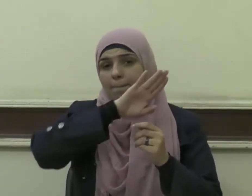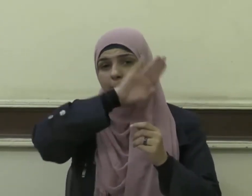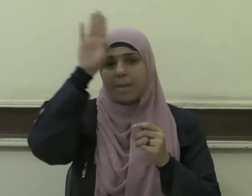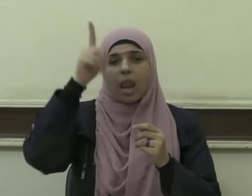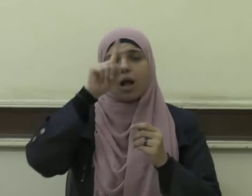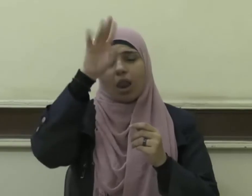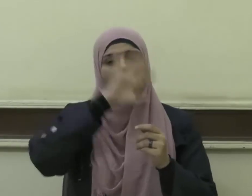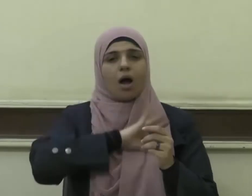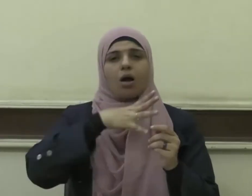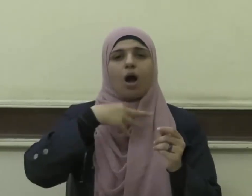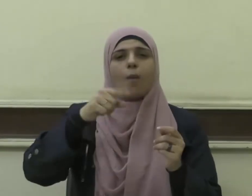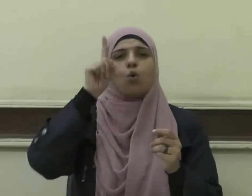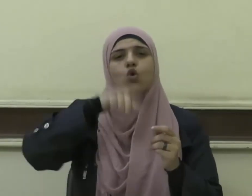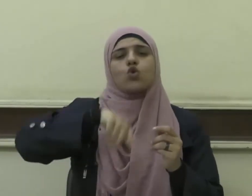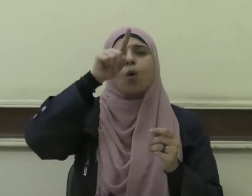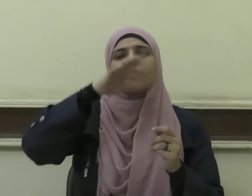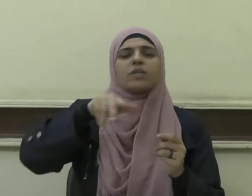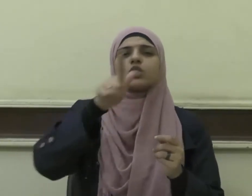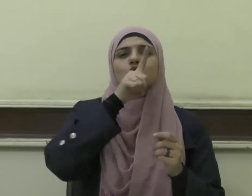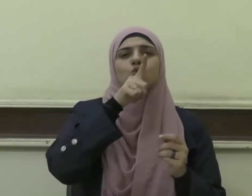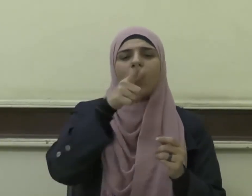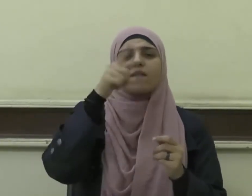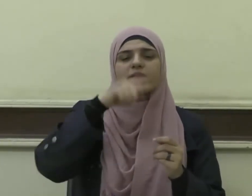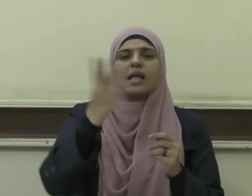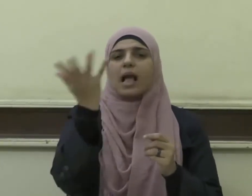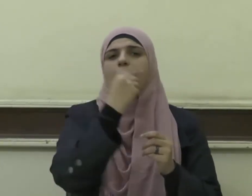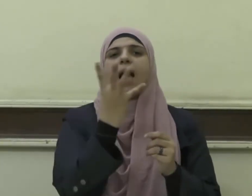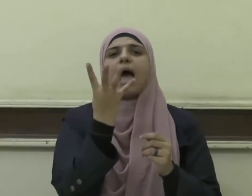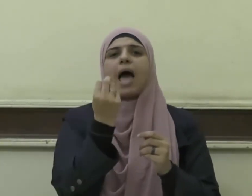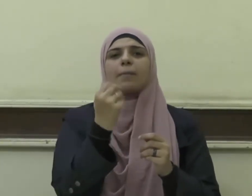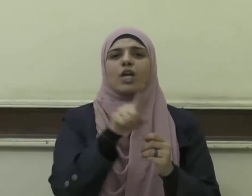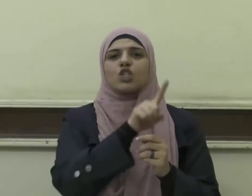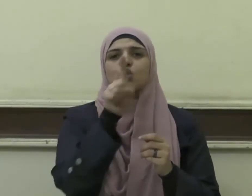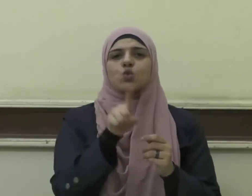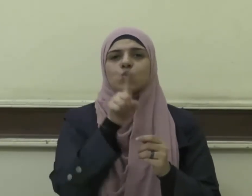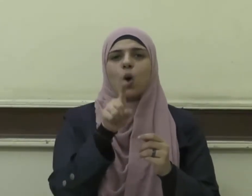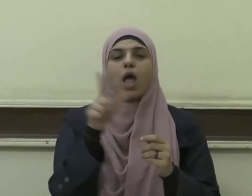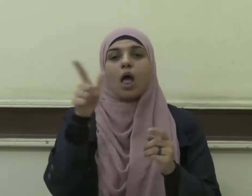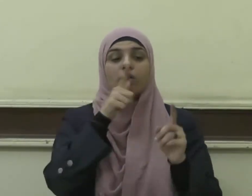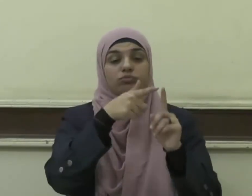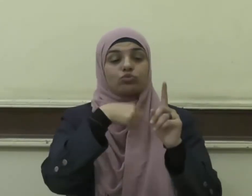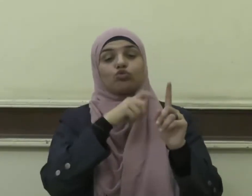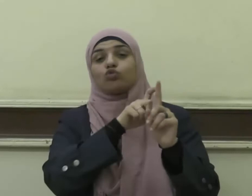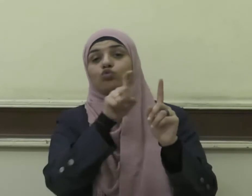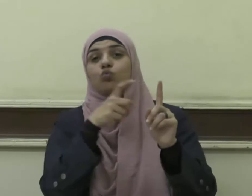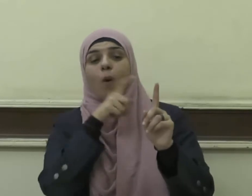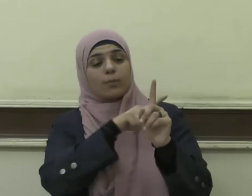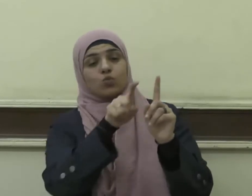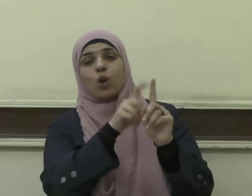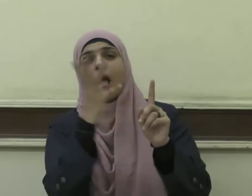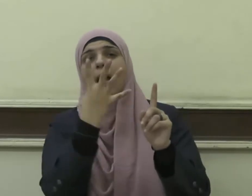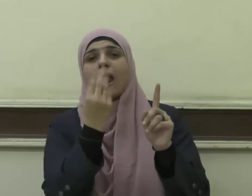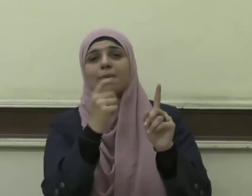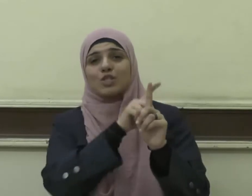يوما في أربعين مسألة فأجاب عن أربع منها وقال في ست